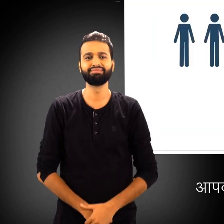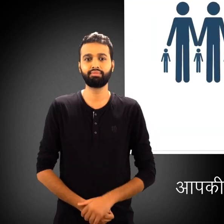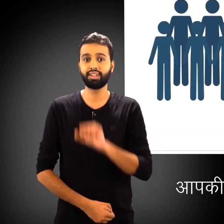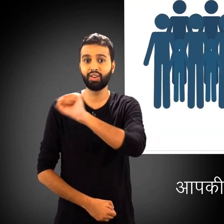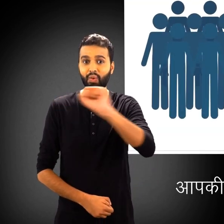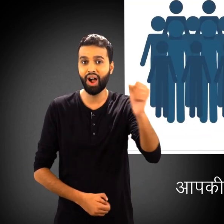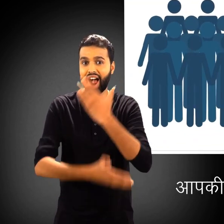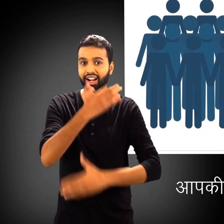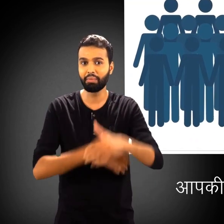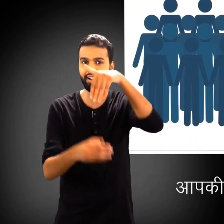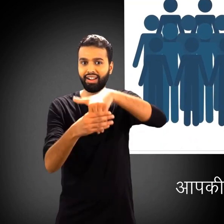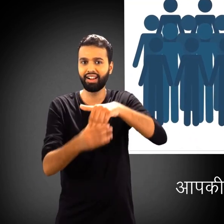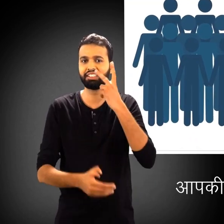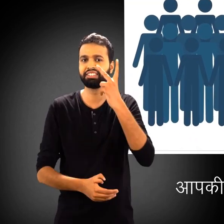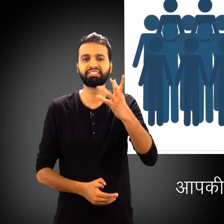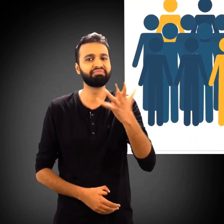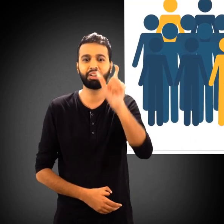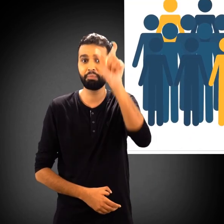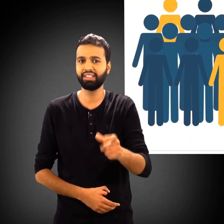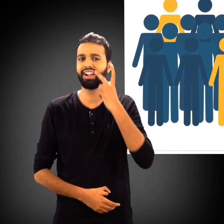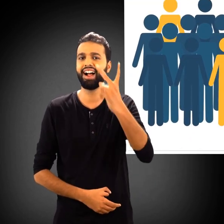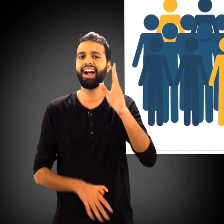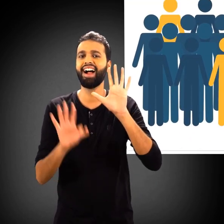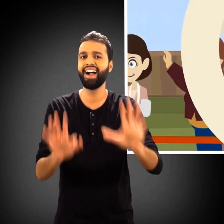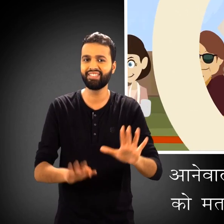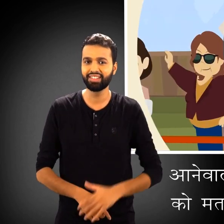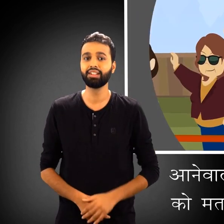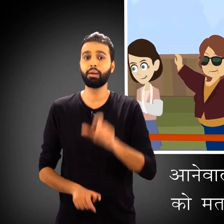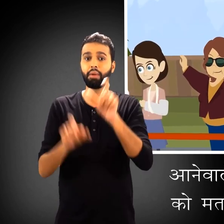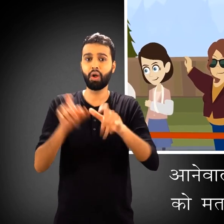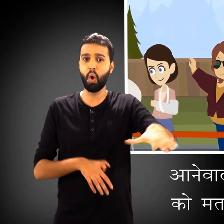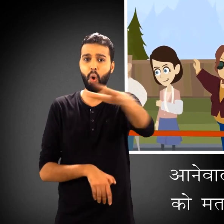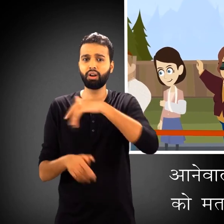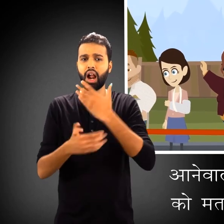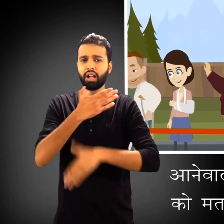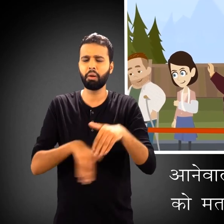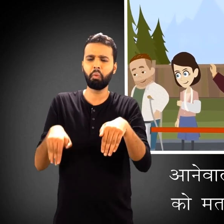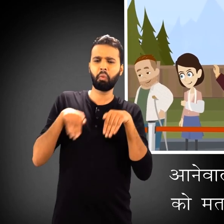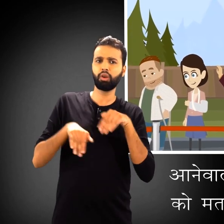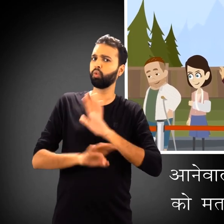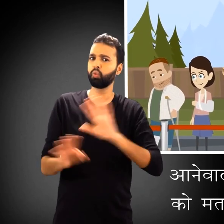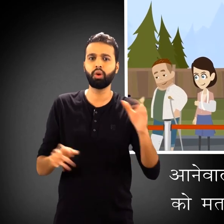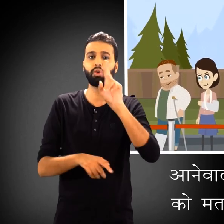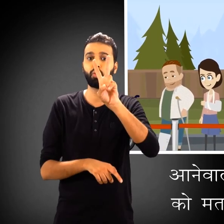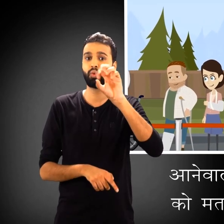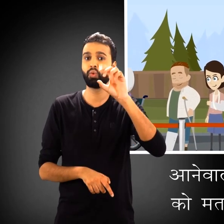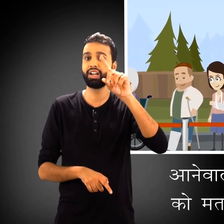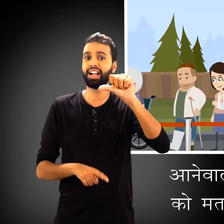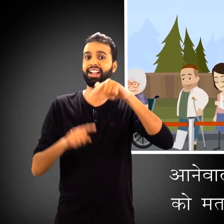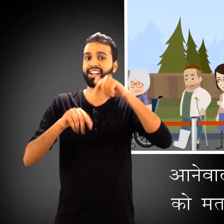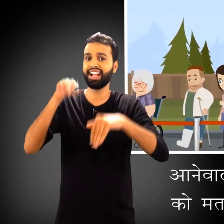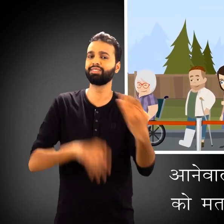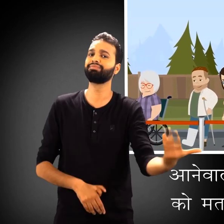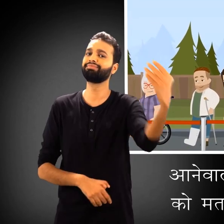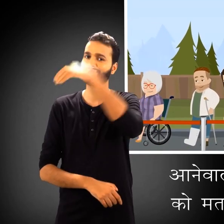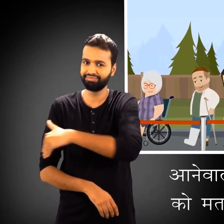आपकी विकलांगता अद्रिश्य हो सकती है आप नहीं आने वाले चुनाव में अपनी विकलांगता को मतदान